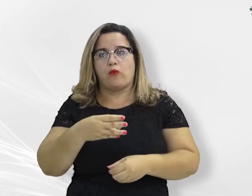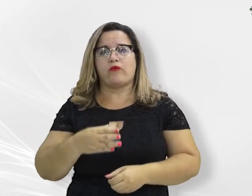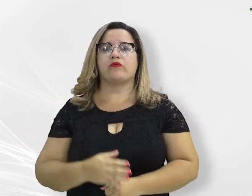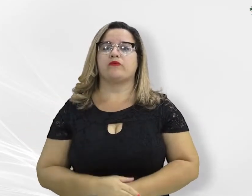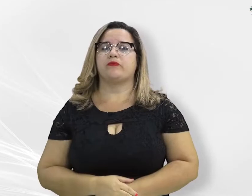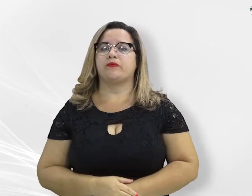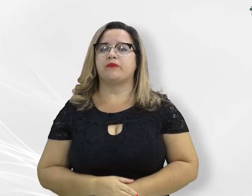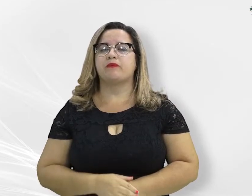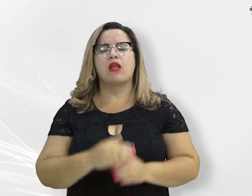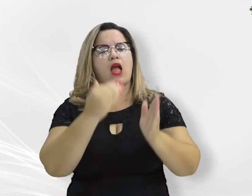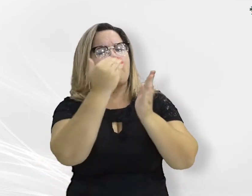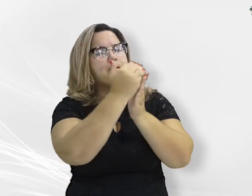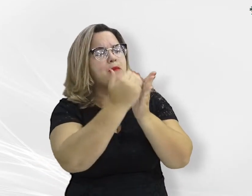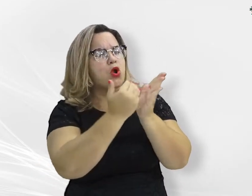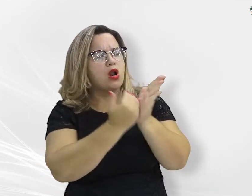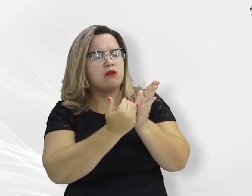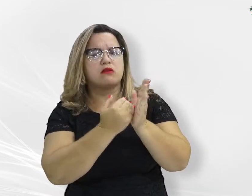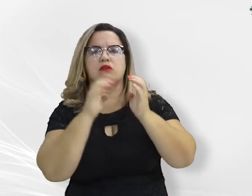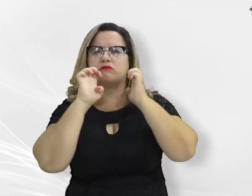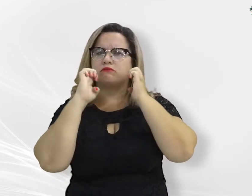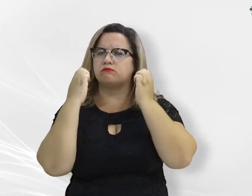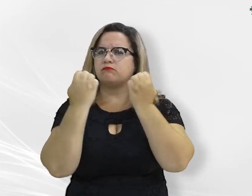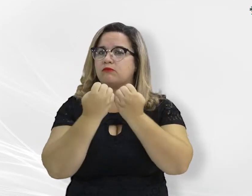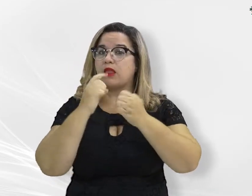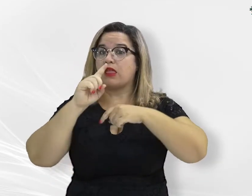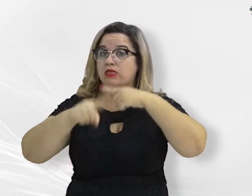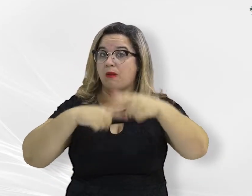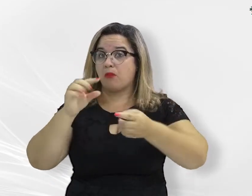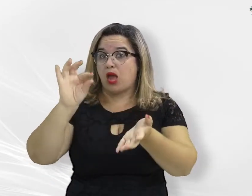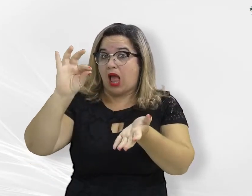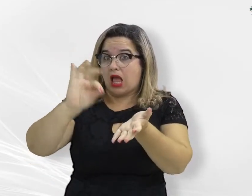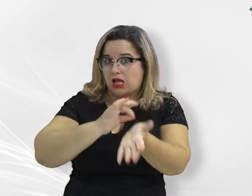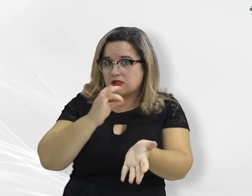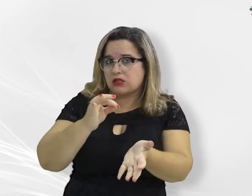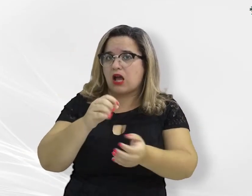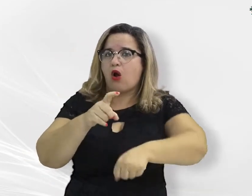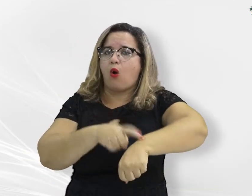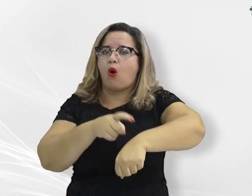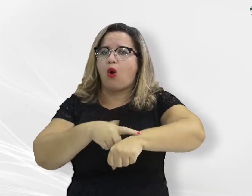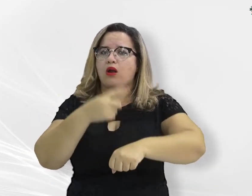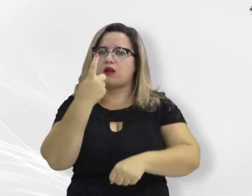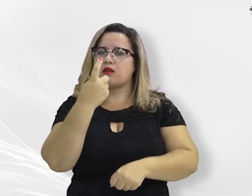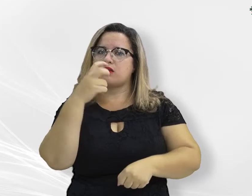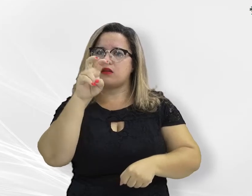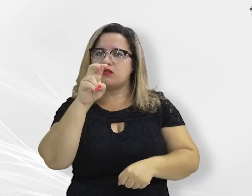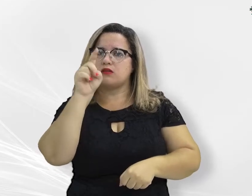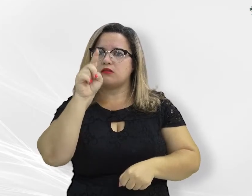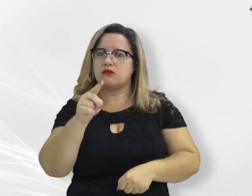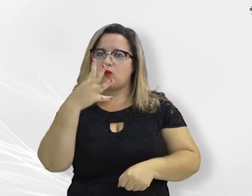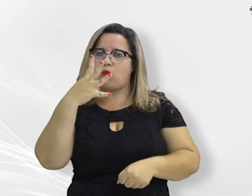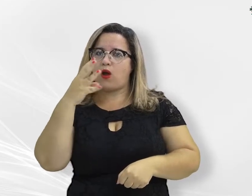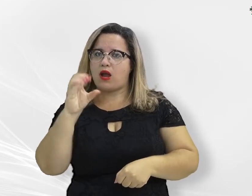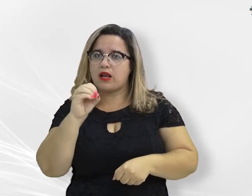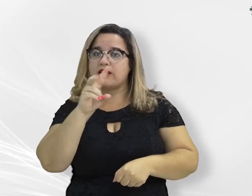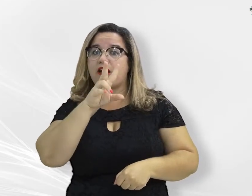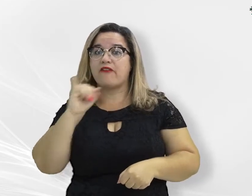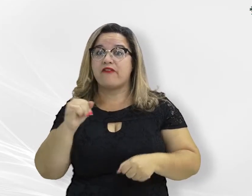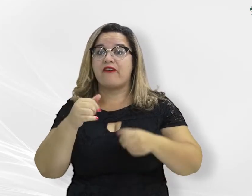Conforme a programação do evento, após a assinatura do credenciamento, às 15h40, ocorrerá o lançamento da quinta